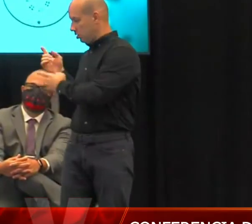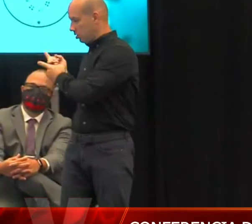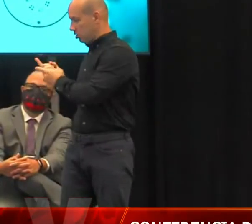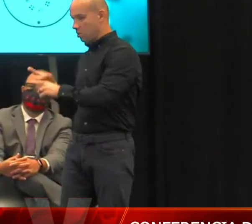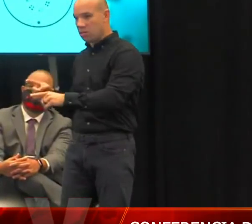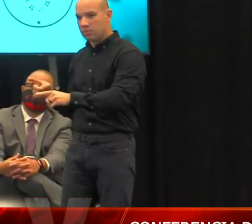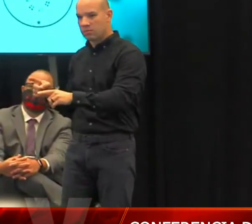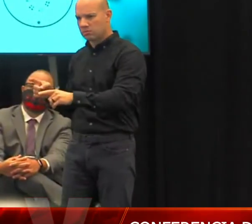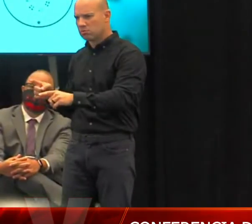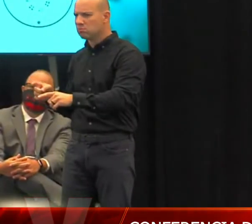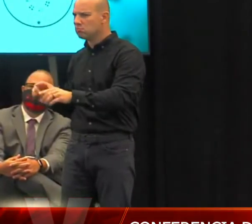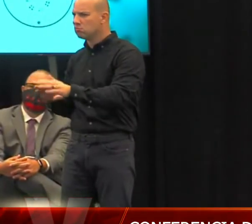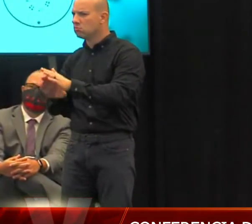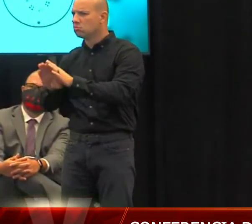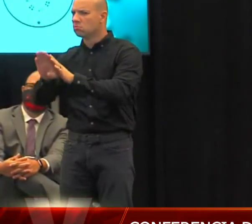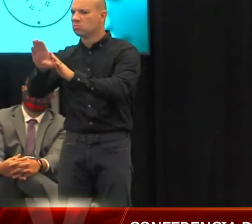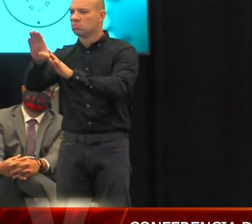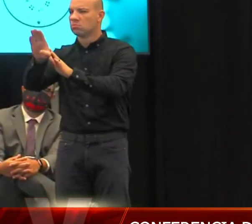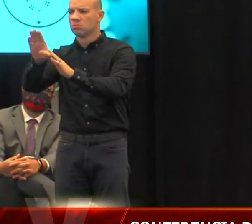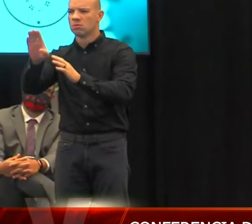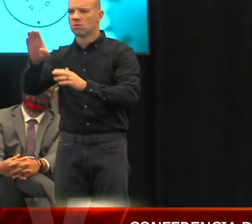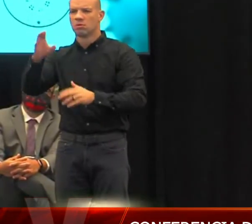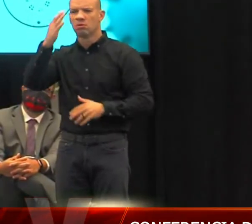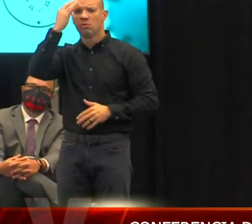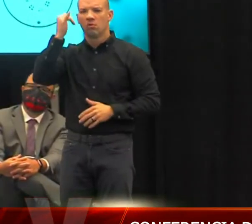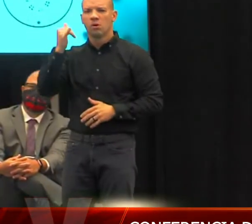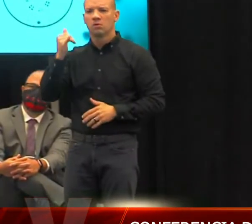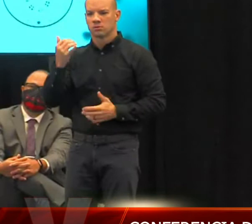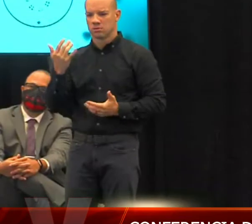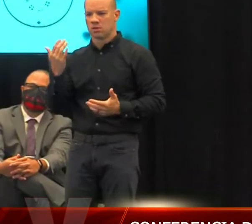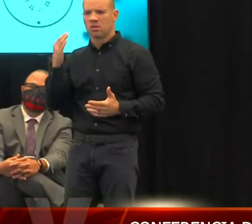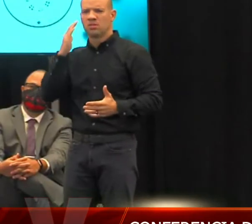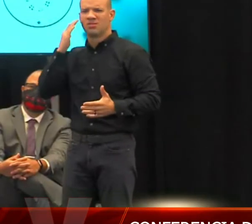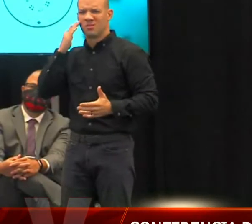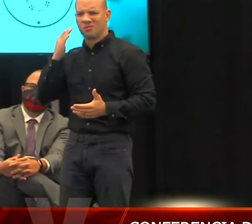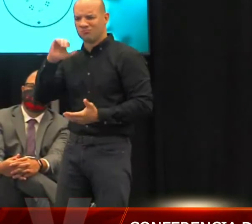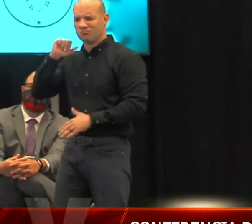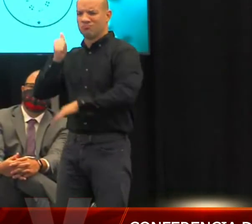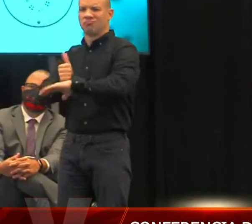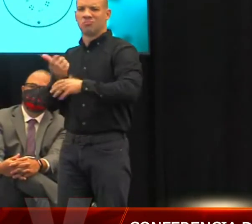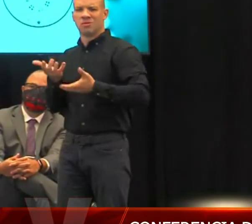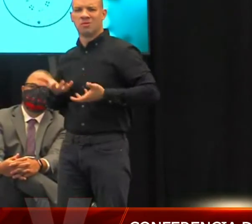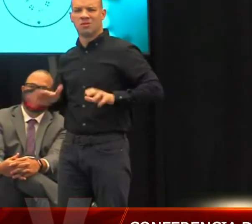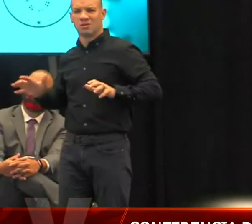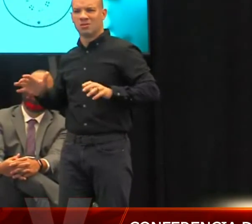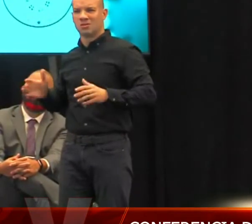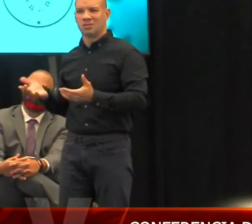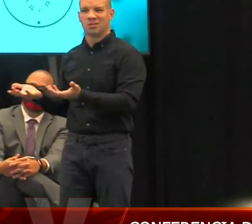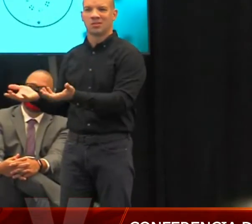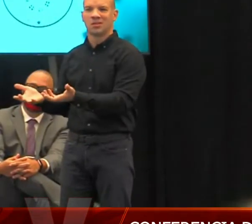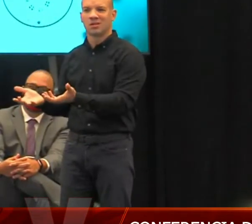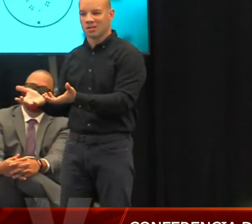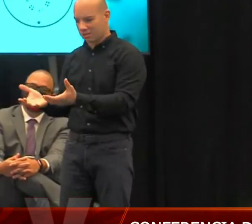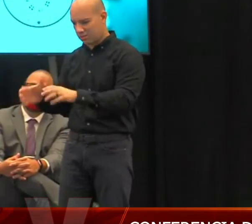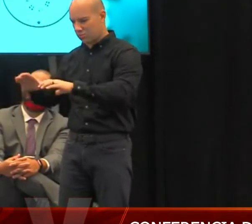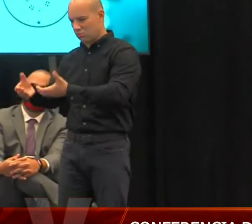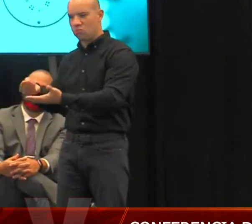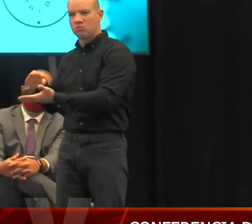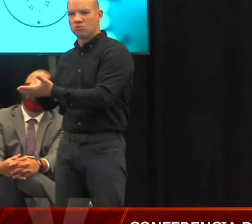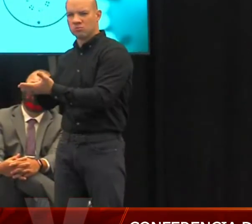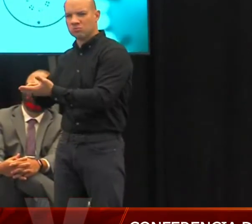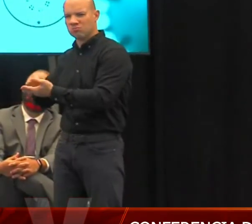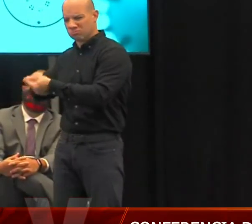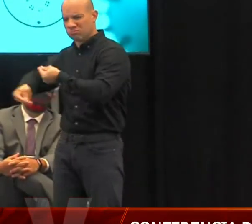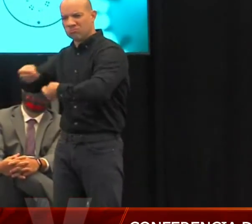en un momento donde tenemos unos elementos muy importantes establecidos y que fueron recomendaciones del Task Force Económico. El